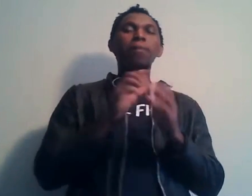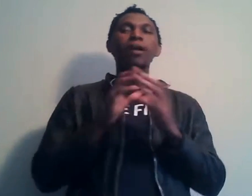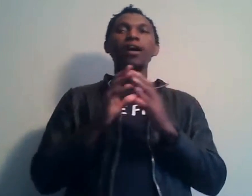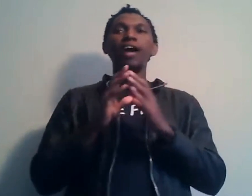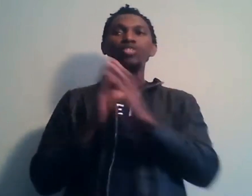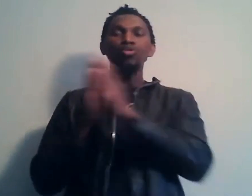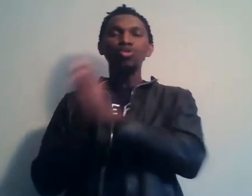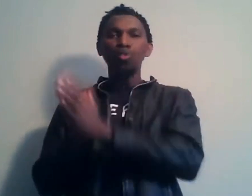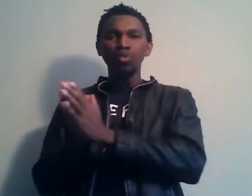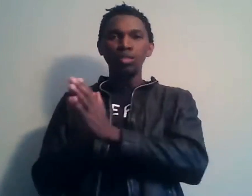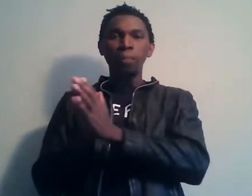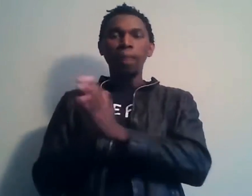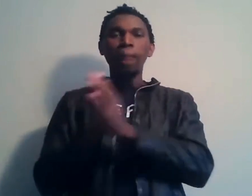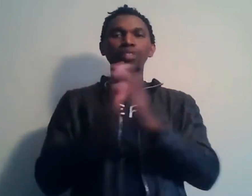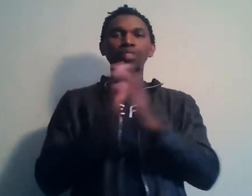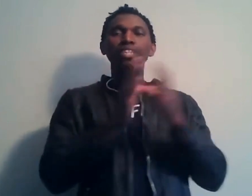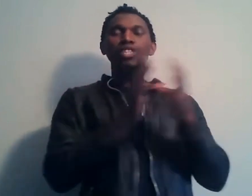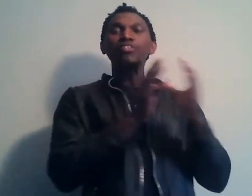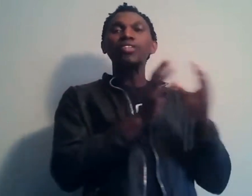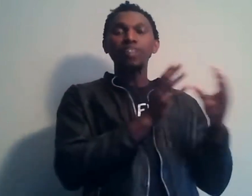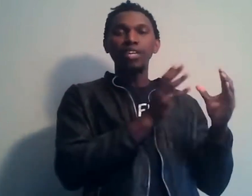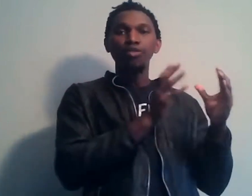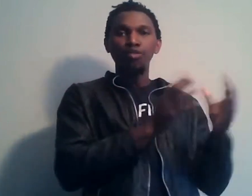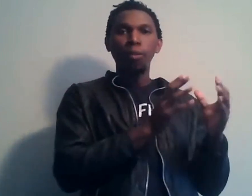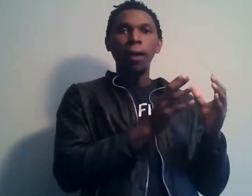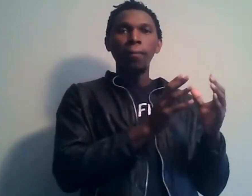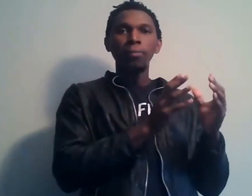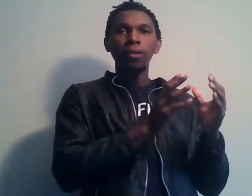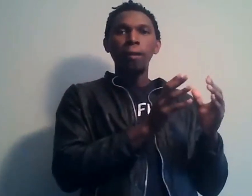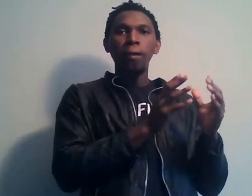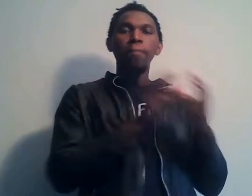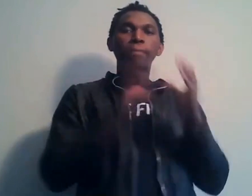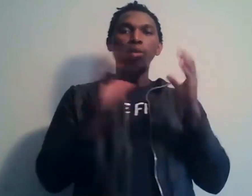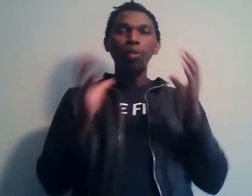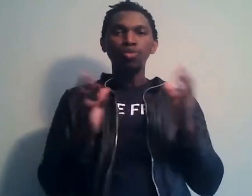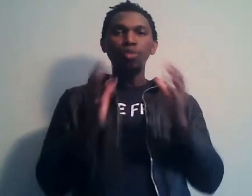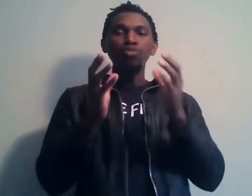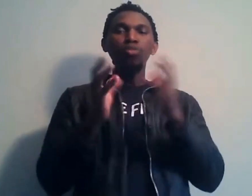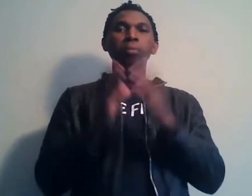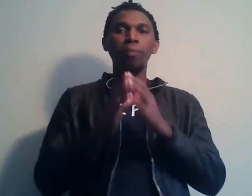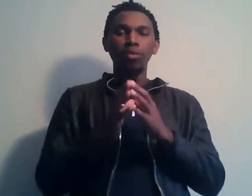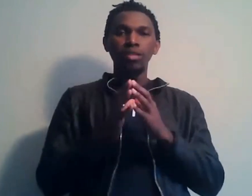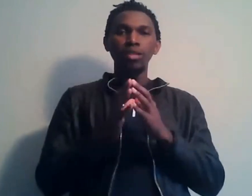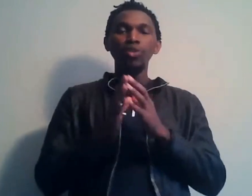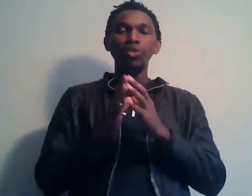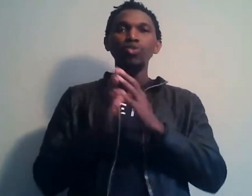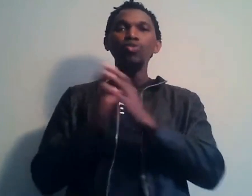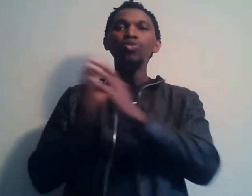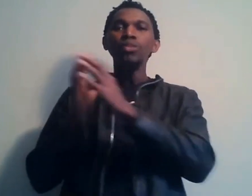mais est-ce que toi aussi, par rapport à ce que les chefs d'État africains ne font pas, mais pourquoi est-ce que toi, tu ne peux pas apporter une